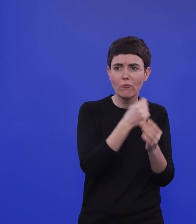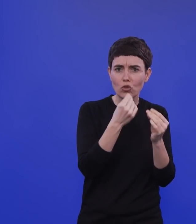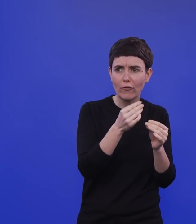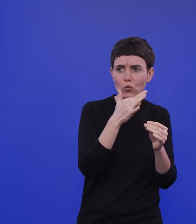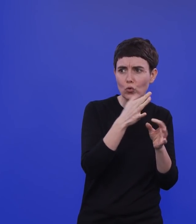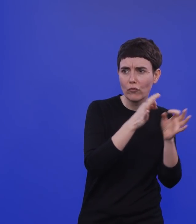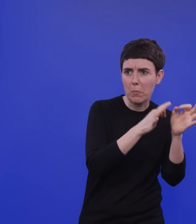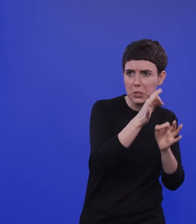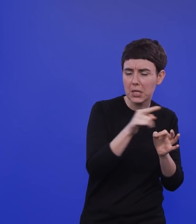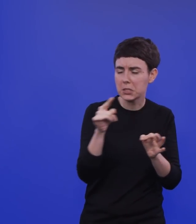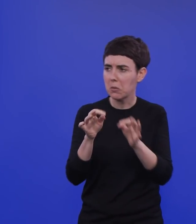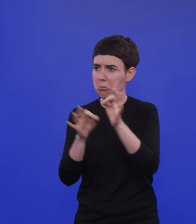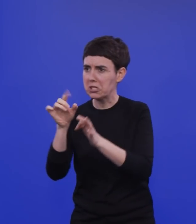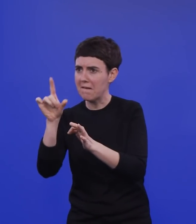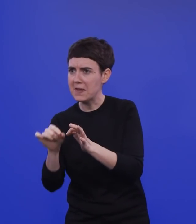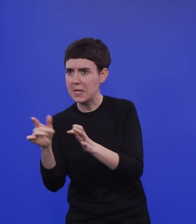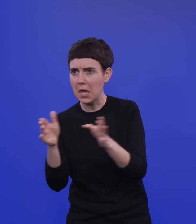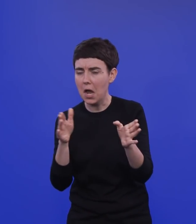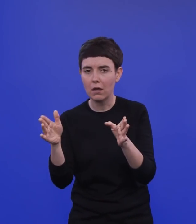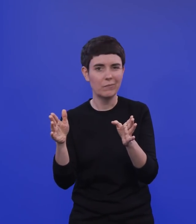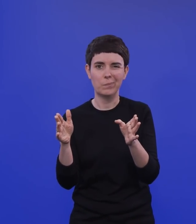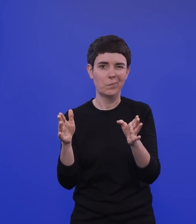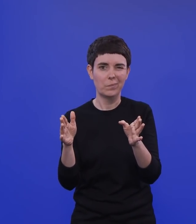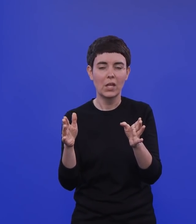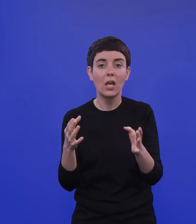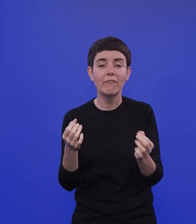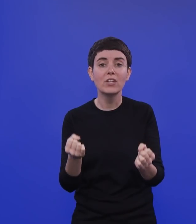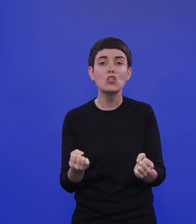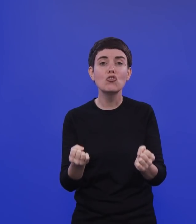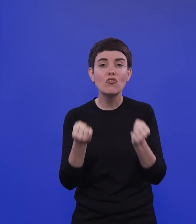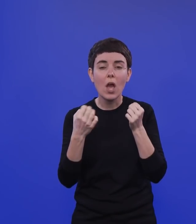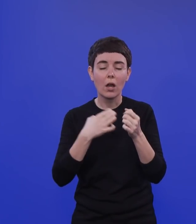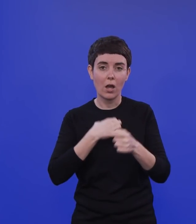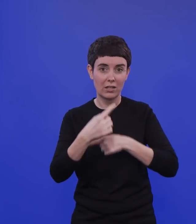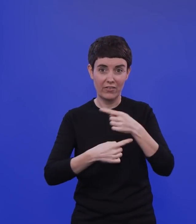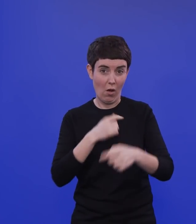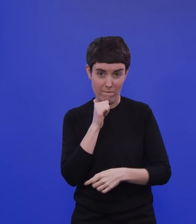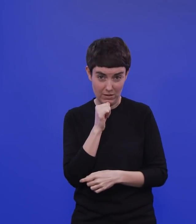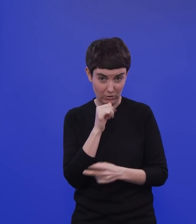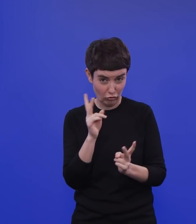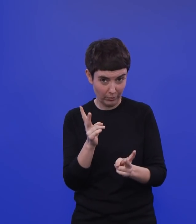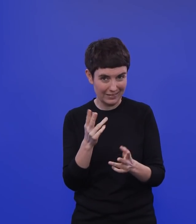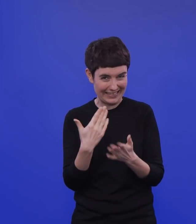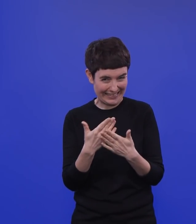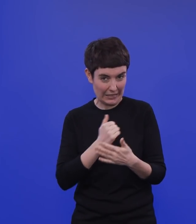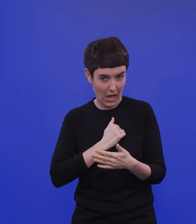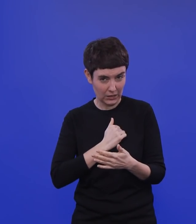so und so viel Prozent. Am Ende von einem schweren Verlauf, das, wovor wir wirklich Angst haben als Patienten, schützen die alle